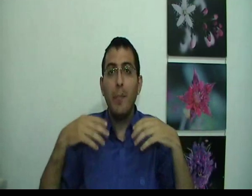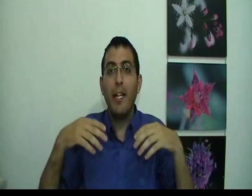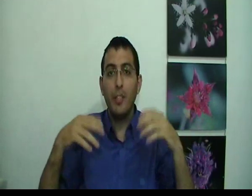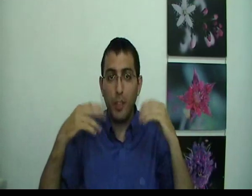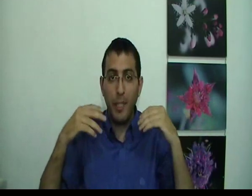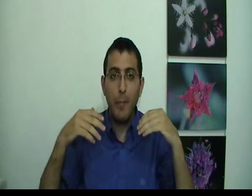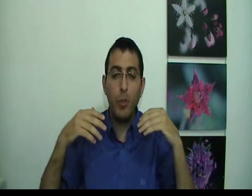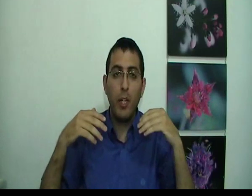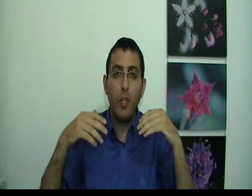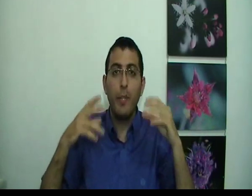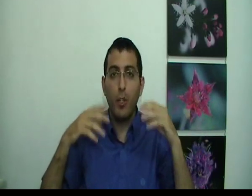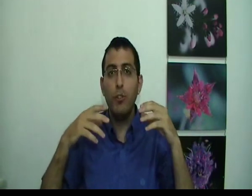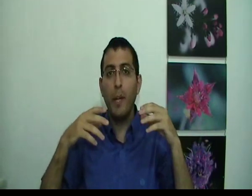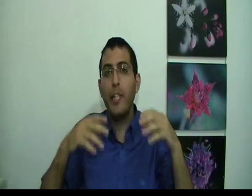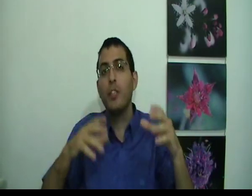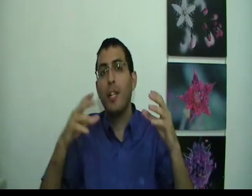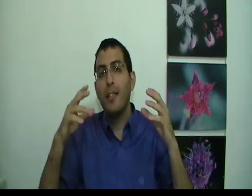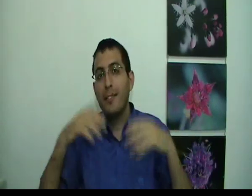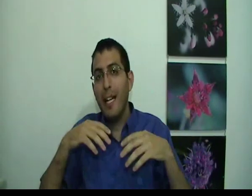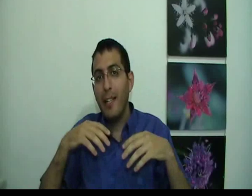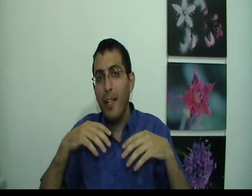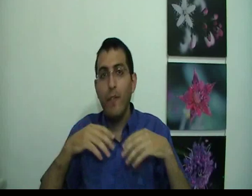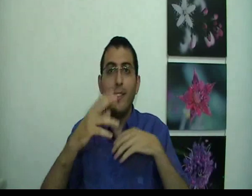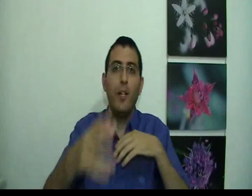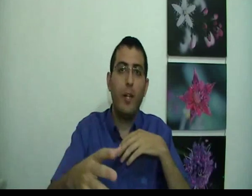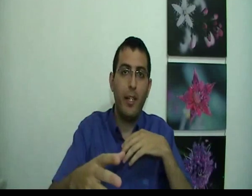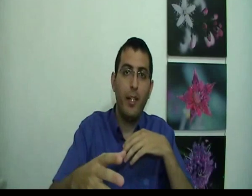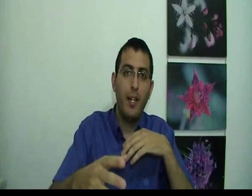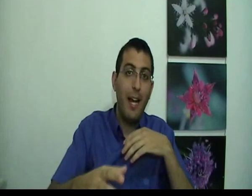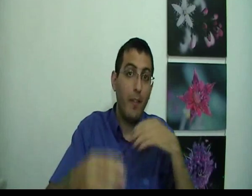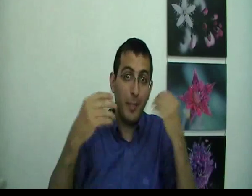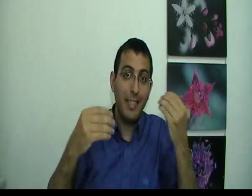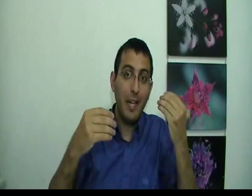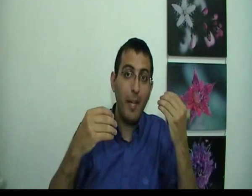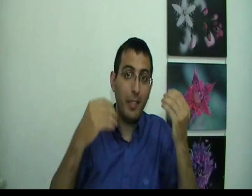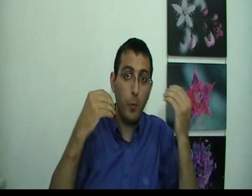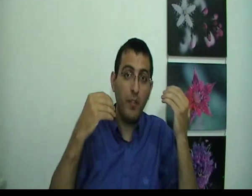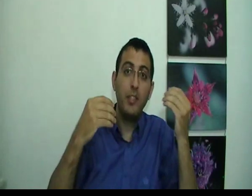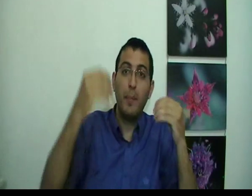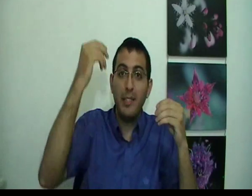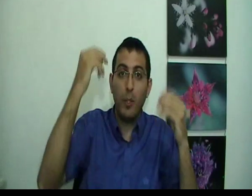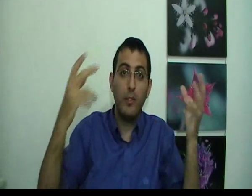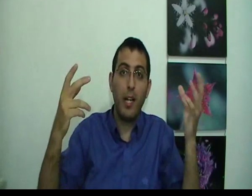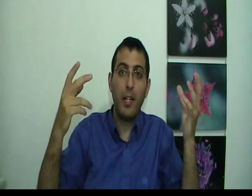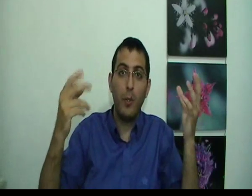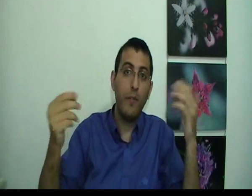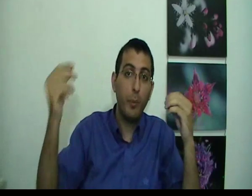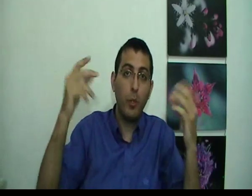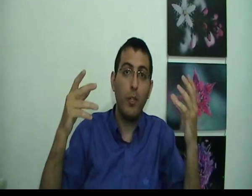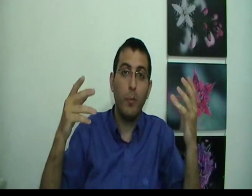מרגיש שבן אדם בתוך החלום נכון שהוא מרגיש זה אני וזה לא אני אבל מצד האמת אם הוא מבין שבעצם הכל זה רק חלום והוא בתוך חלום